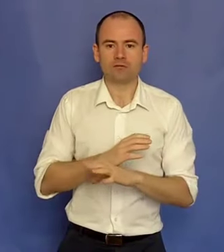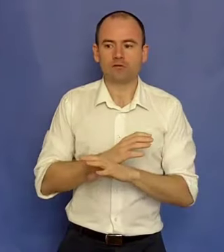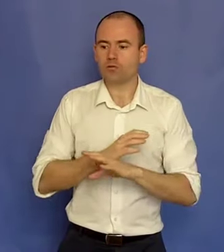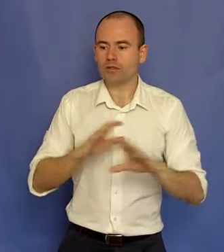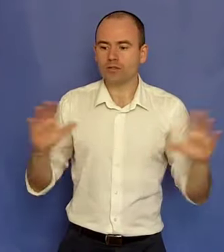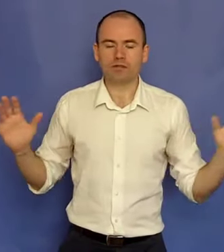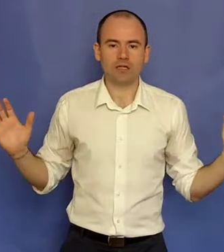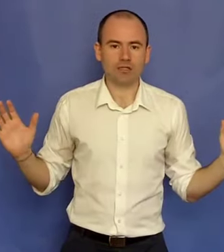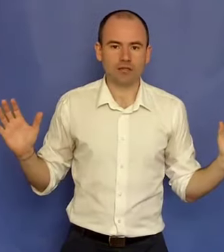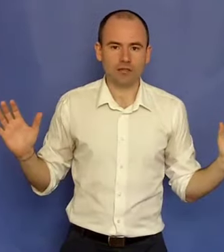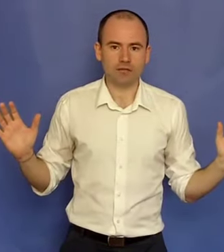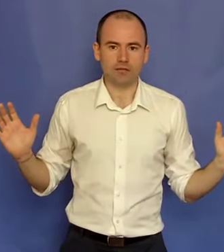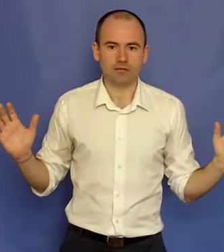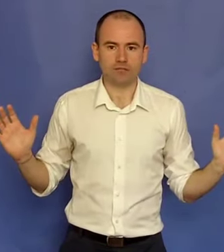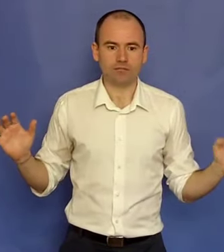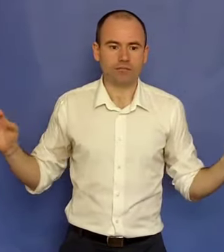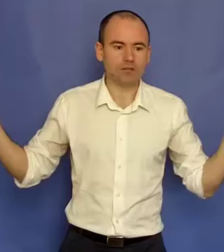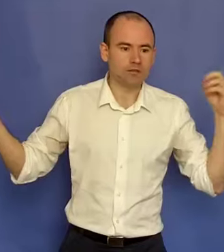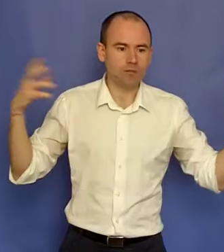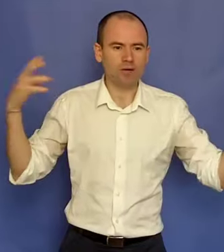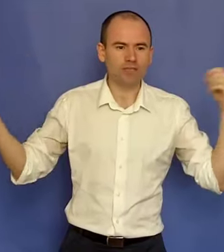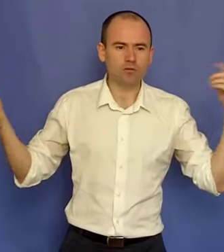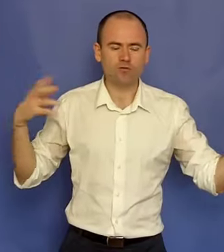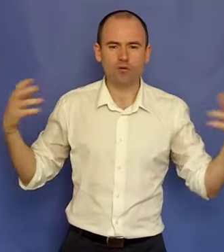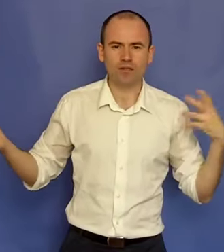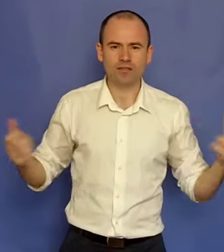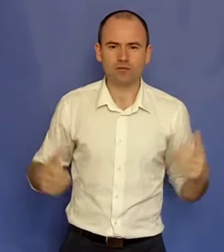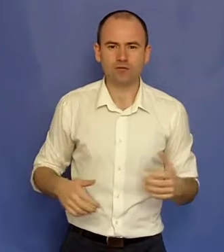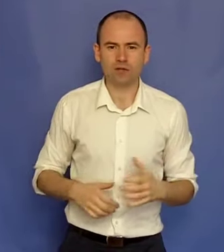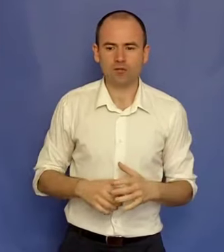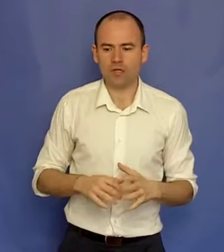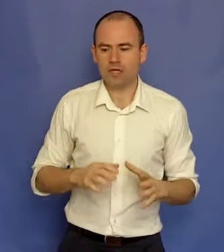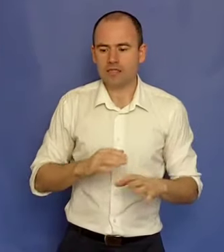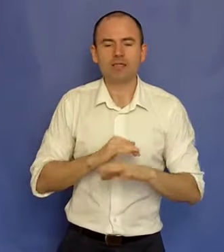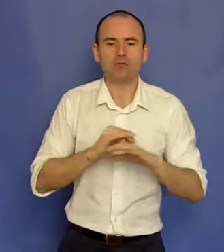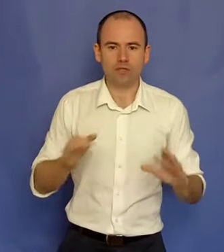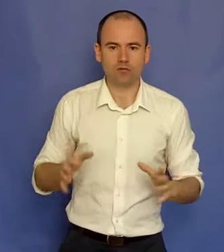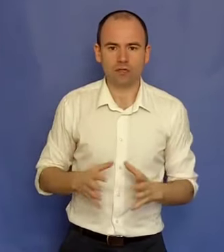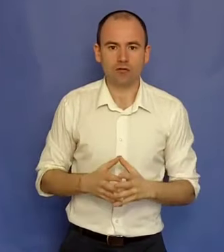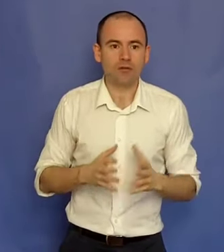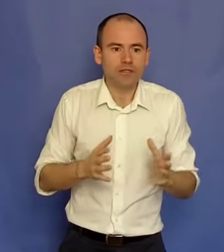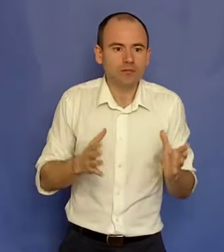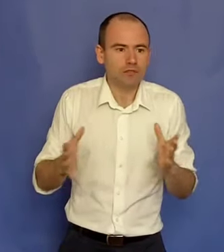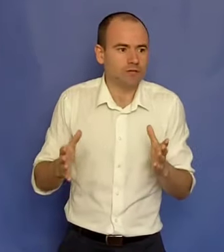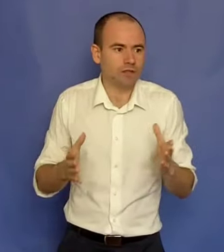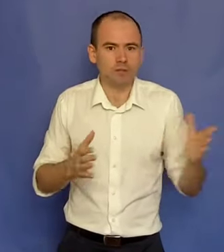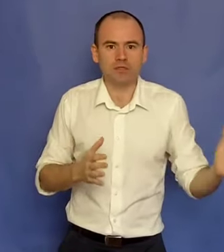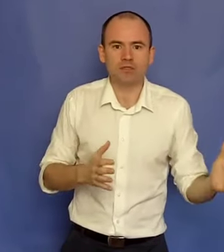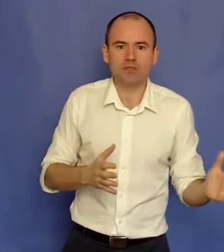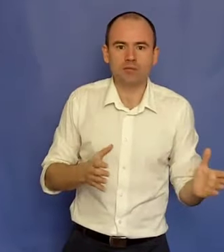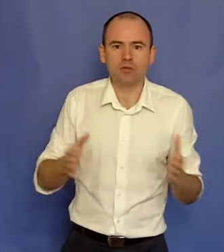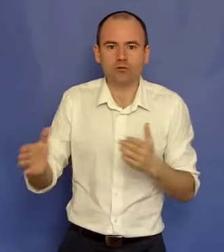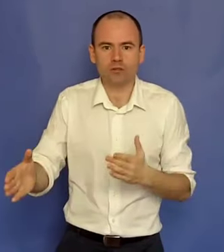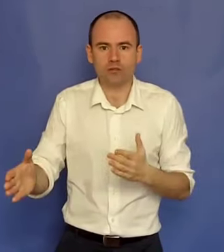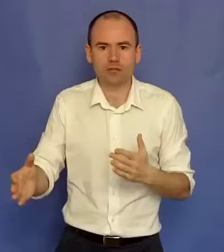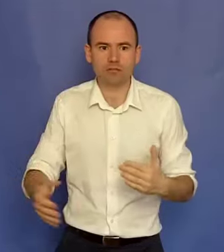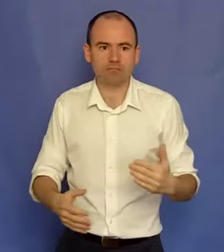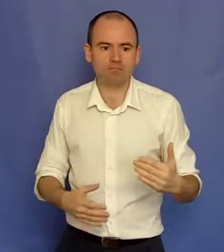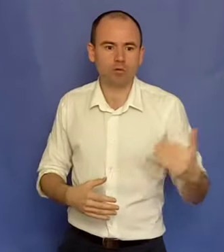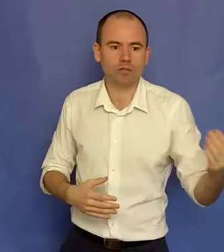totul este distragerea atenției. Deci suntem bombardați cu informații de tot felul. E nebunie totală. Nu mai știm ce să facem, ce să citim, încătorul să ne îndrătăm, cum să